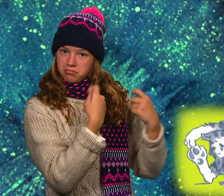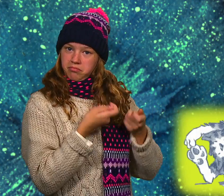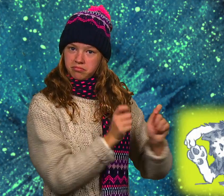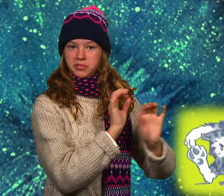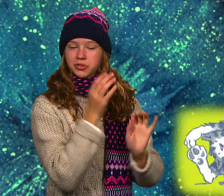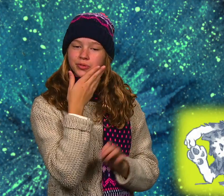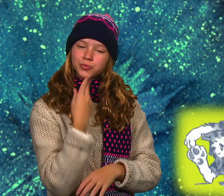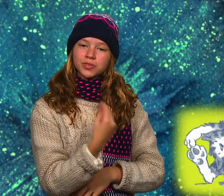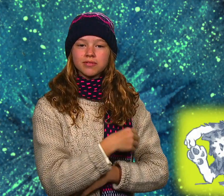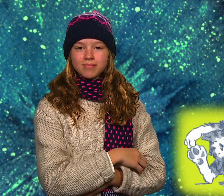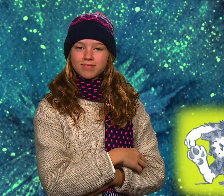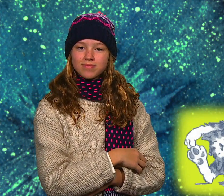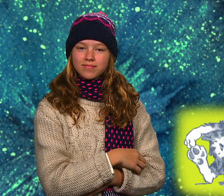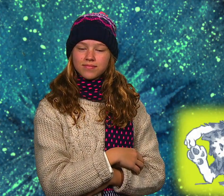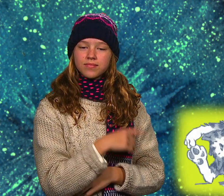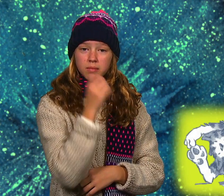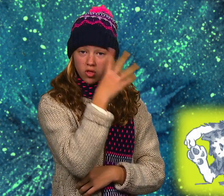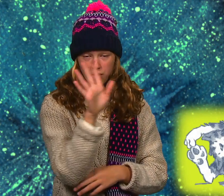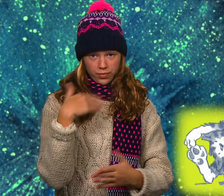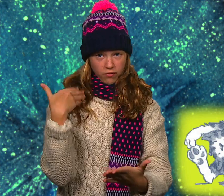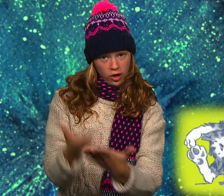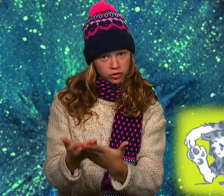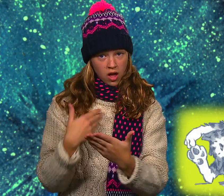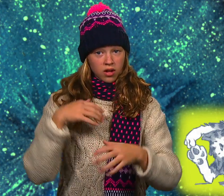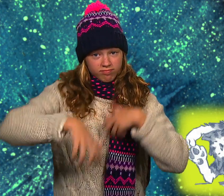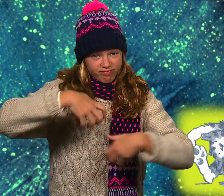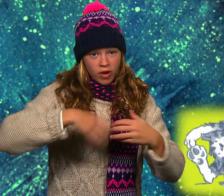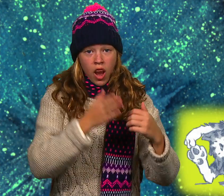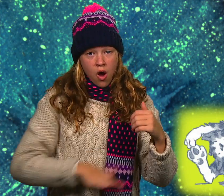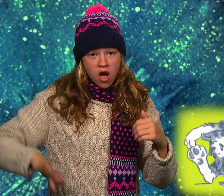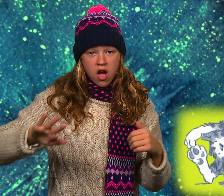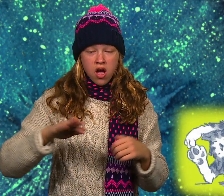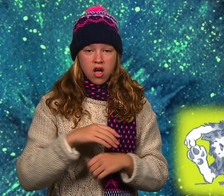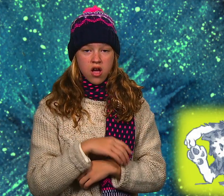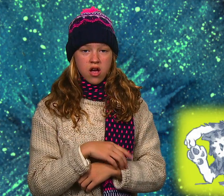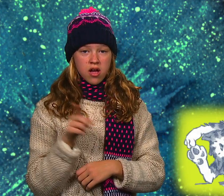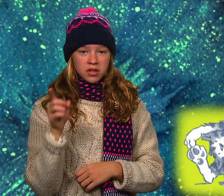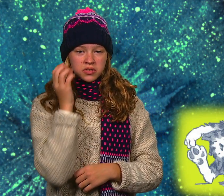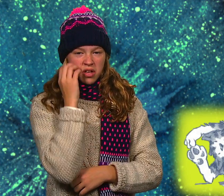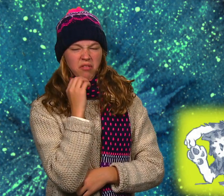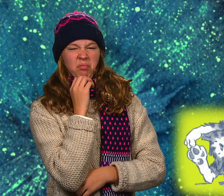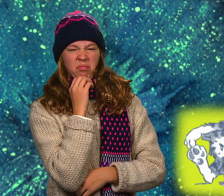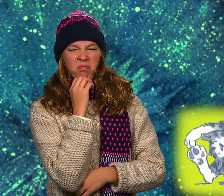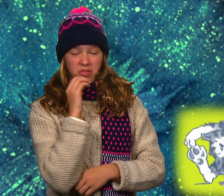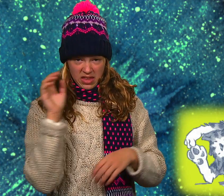Zum ersten Mal sind die beiden gleicher Meinung. Wuff, wir könnten ein Loch buddeln. Miau,